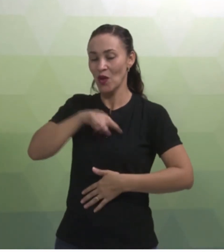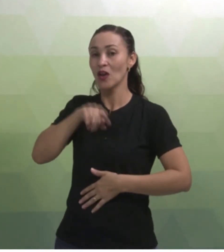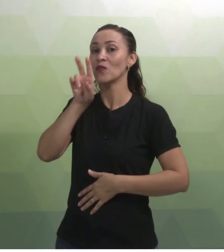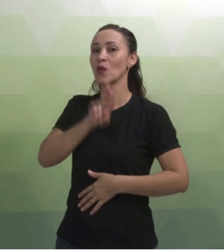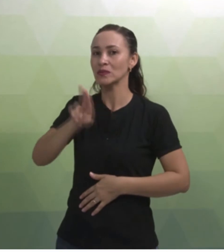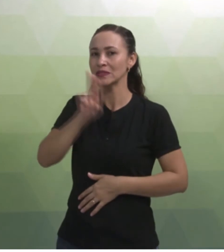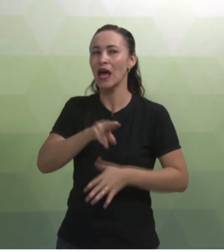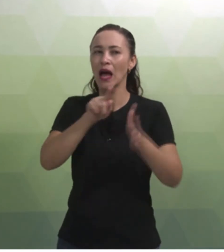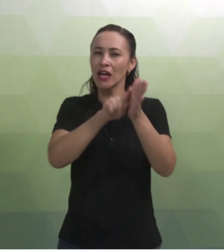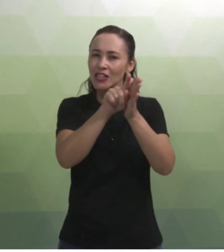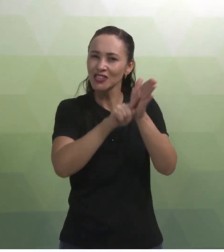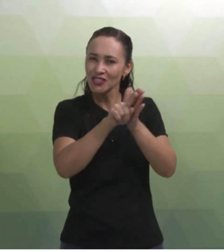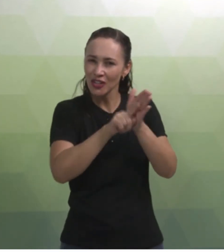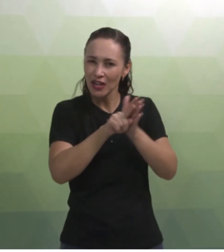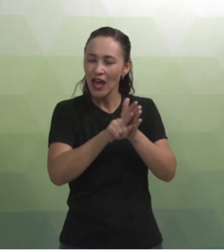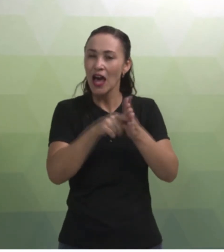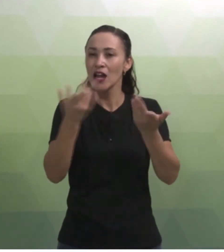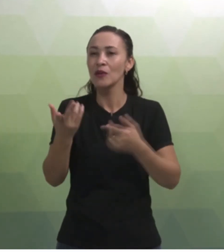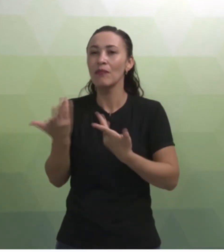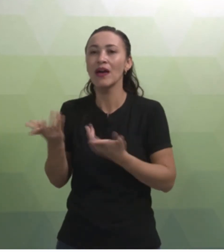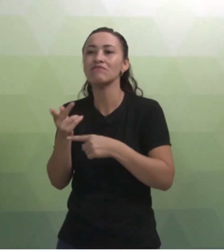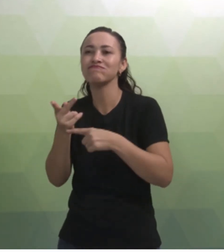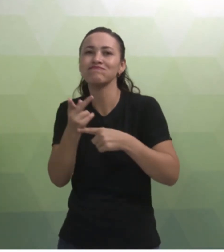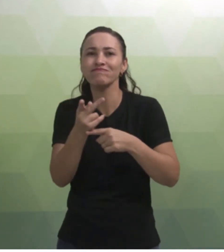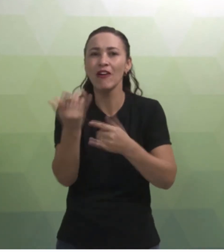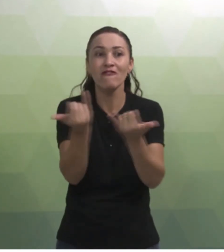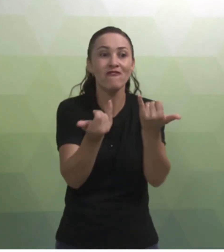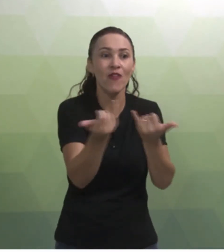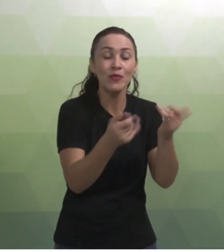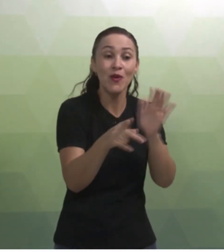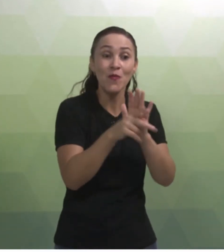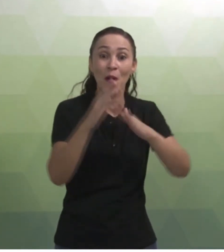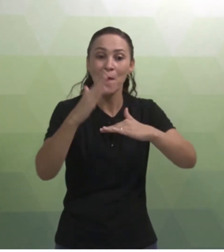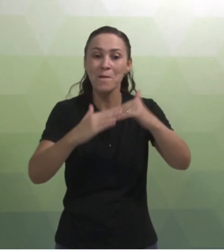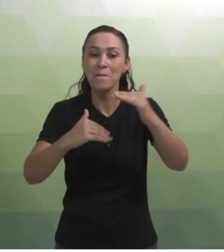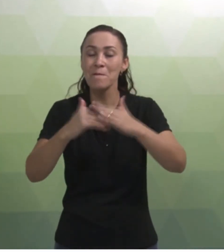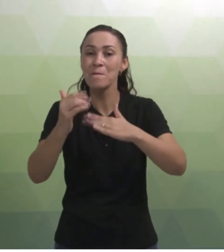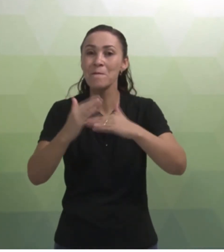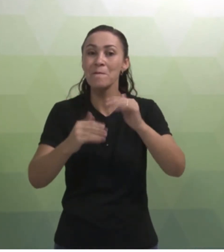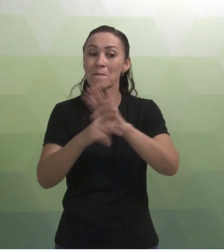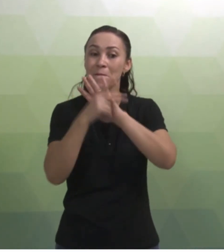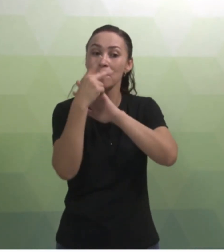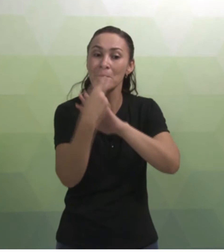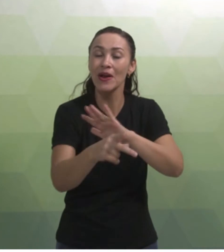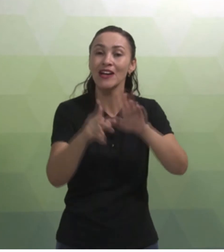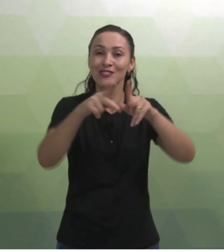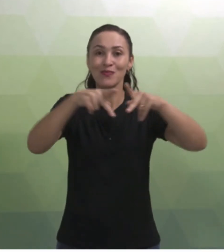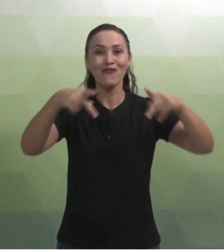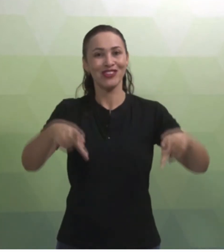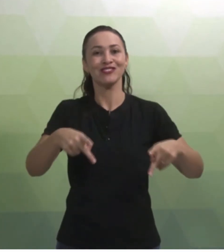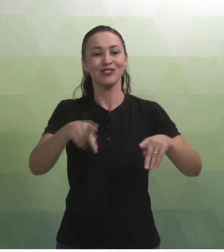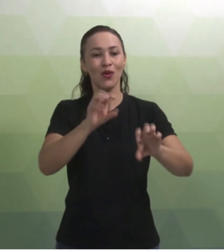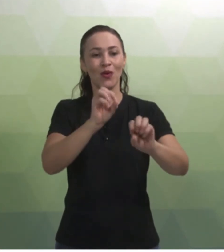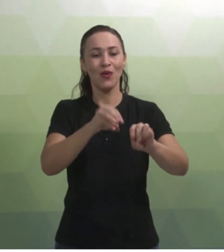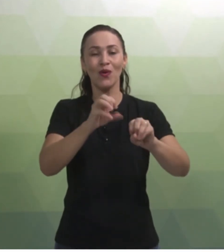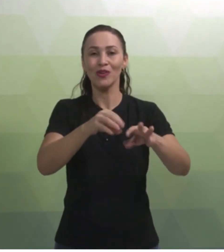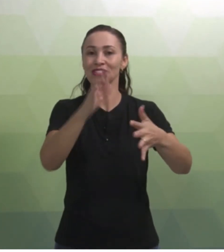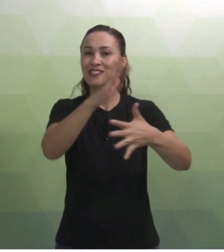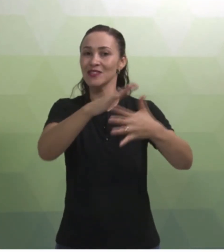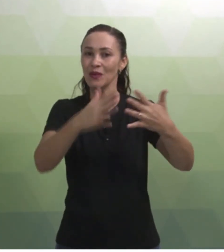esse questionário para buscar informações da prática dos profissionais docentes que ministram aulas de Libras.